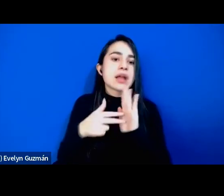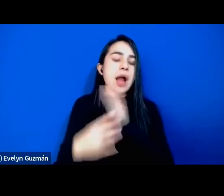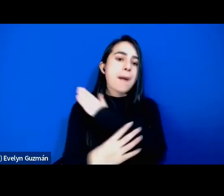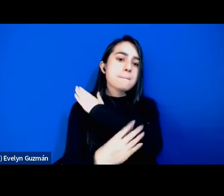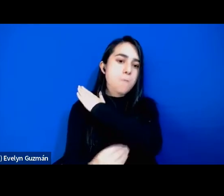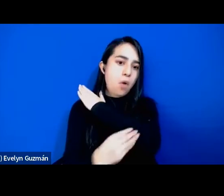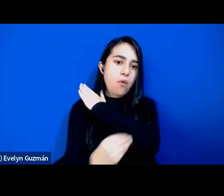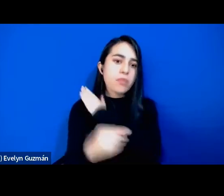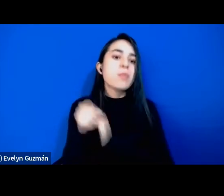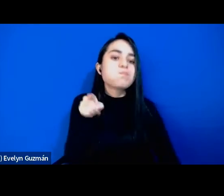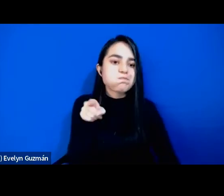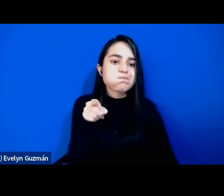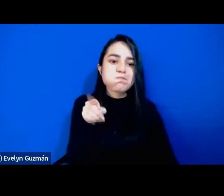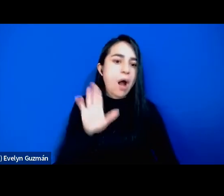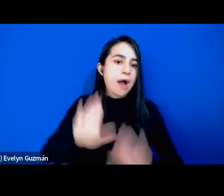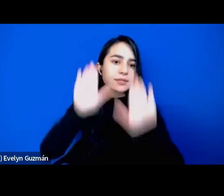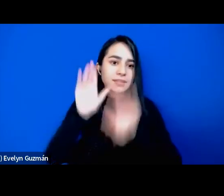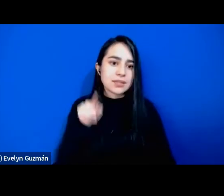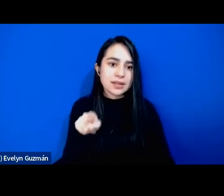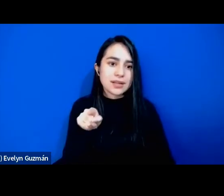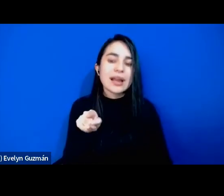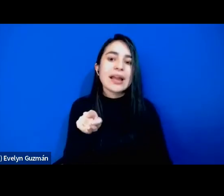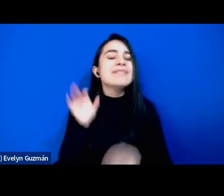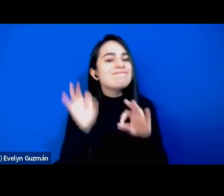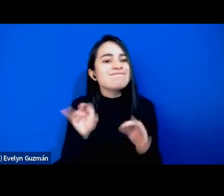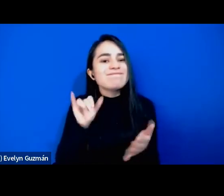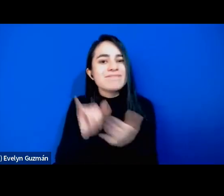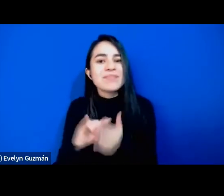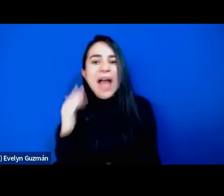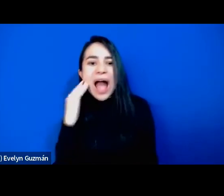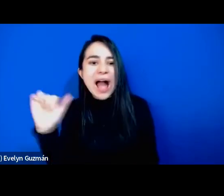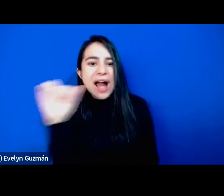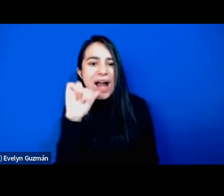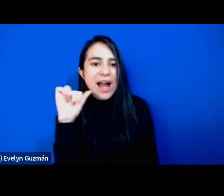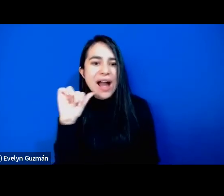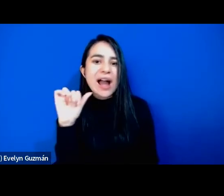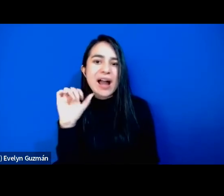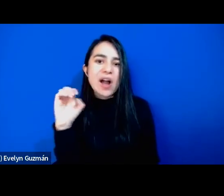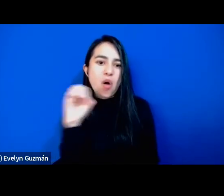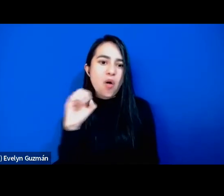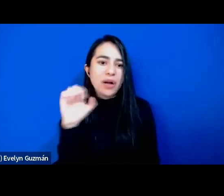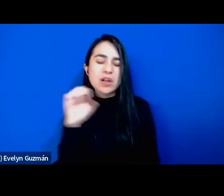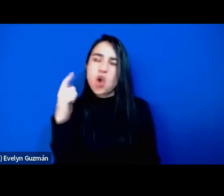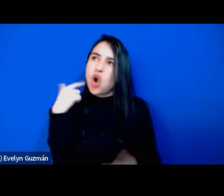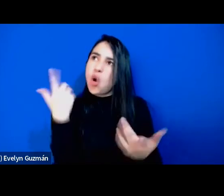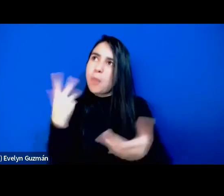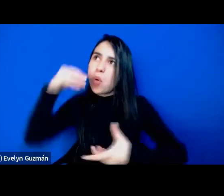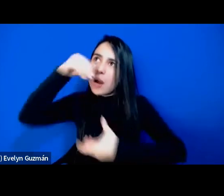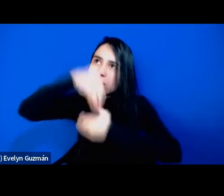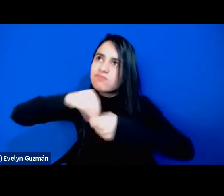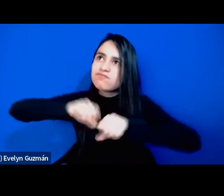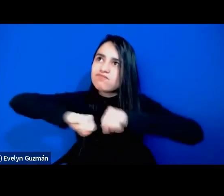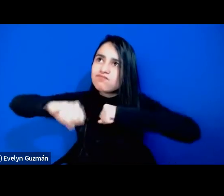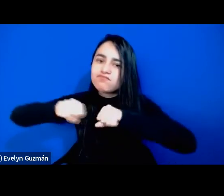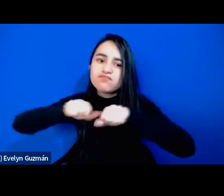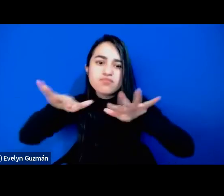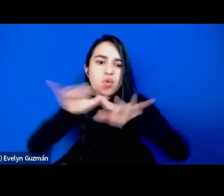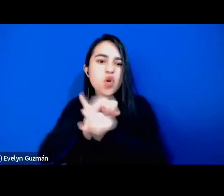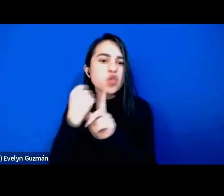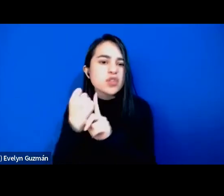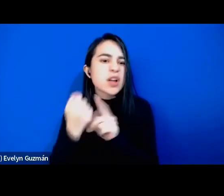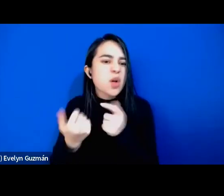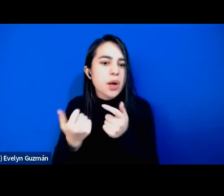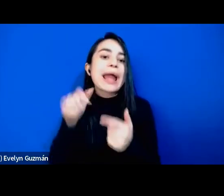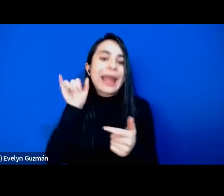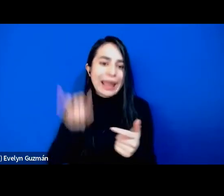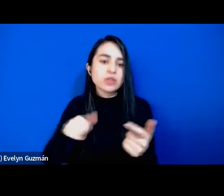tanto ¿qué nos ha implicado a muchas de nosotros y a muchas de nosotros esta movilidad social? entonces me acerco desde ahí a este